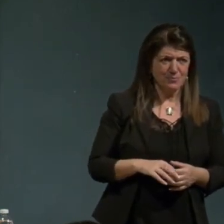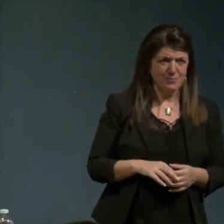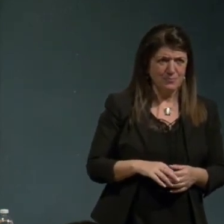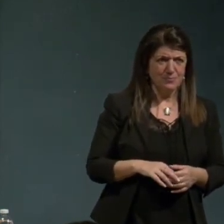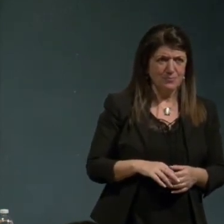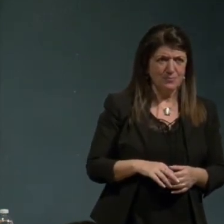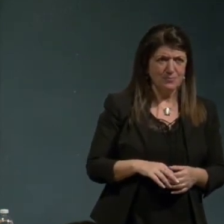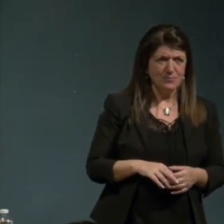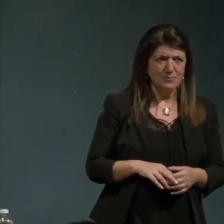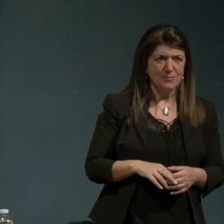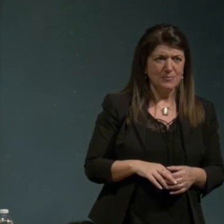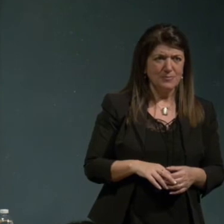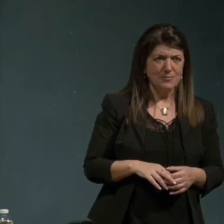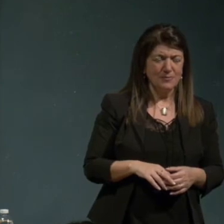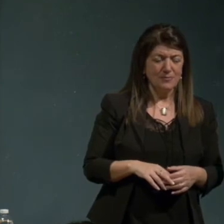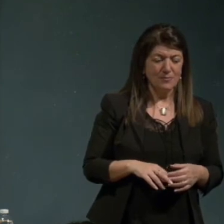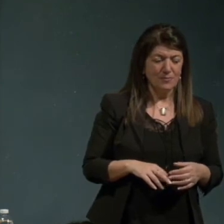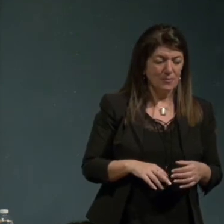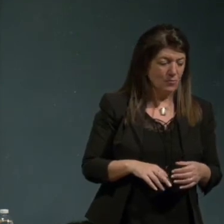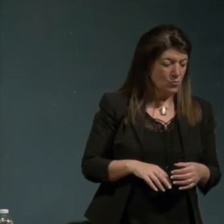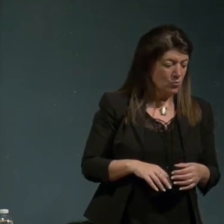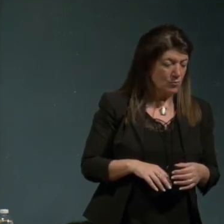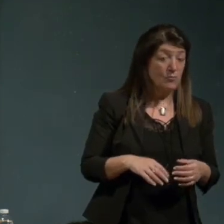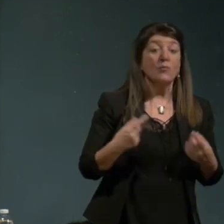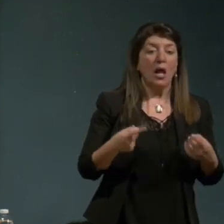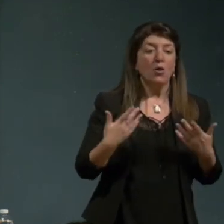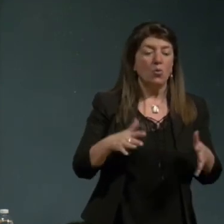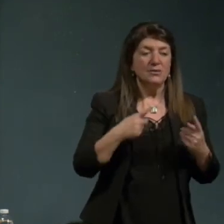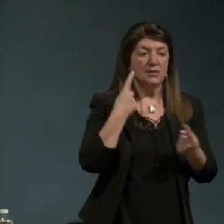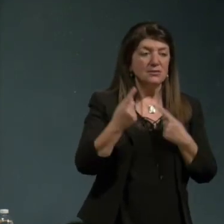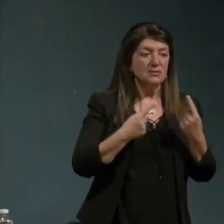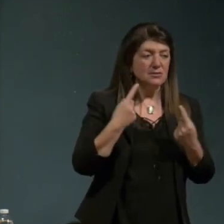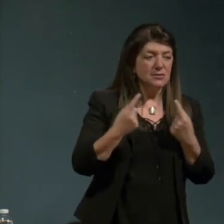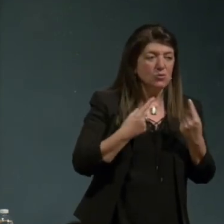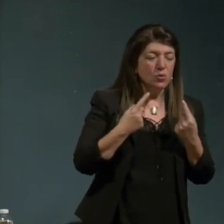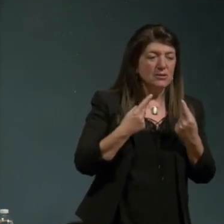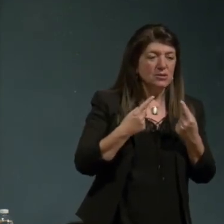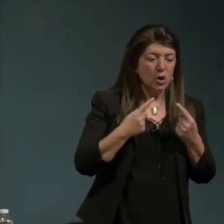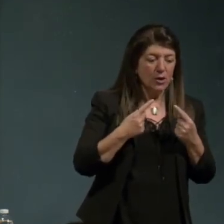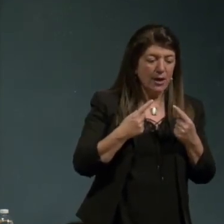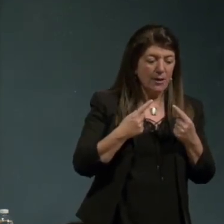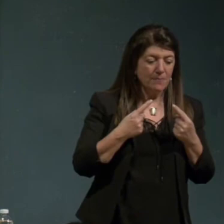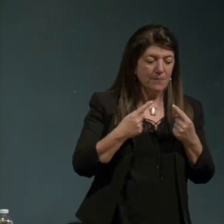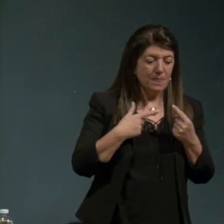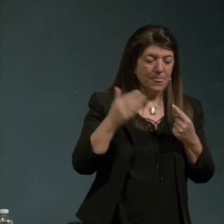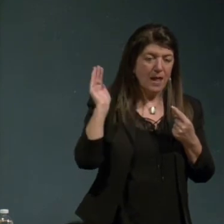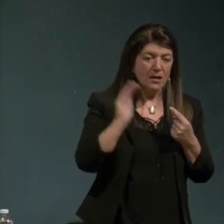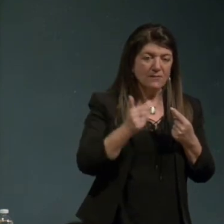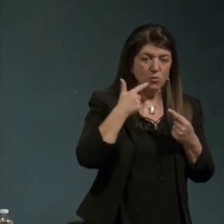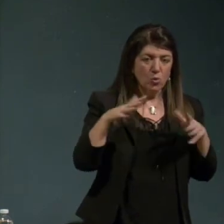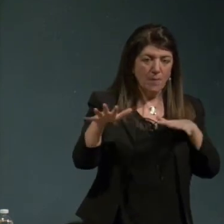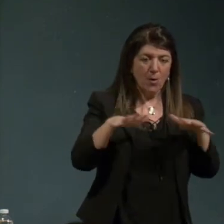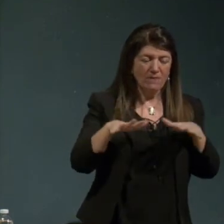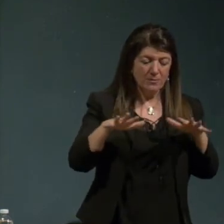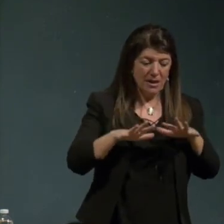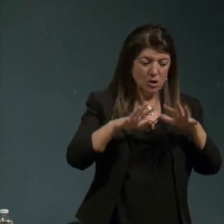di questo è solo è iniziato un movimento gigante in Asia lo stesso di